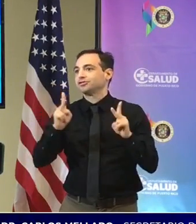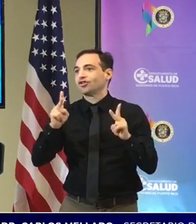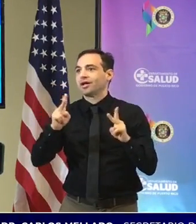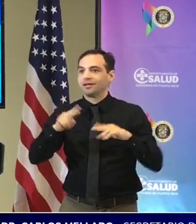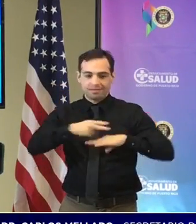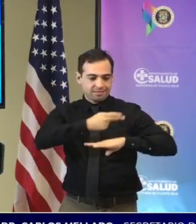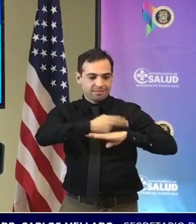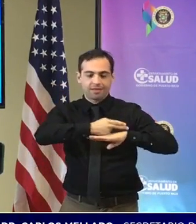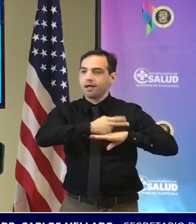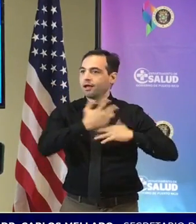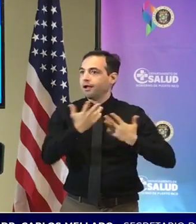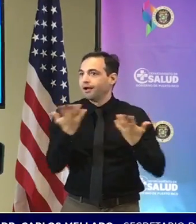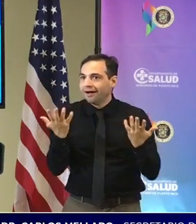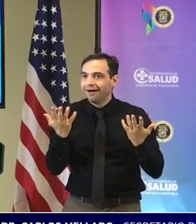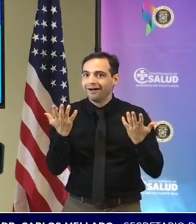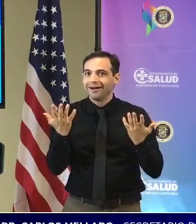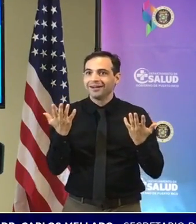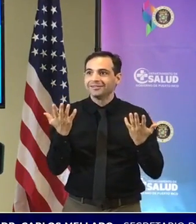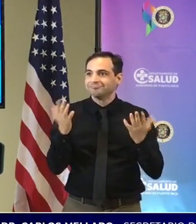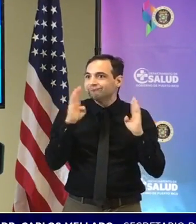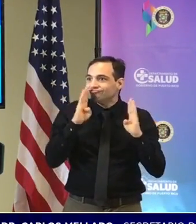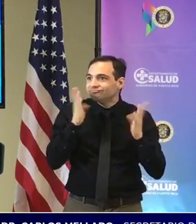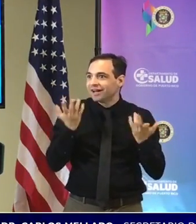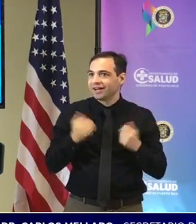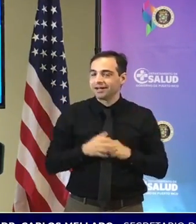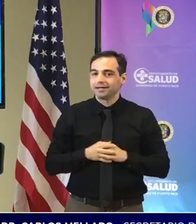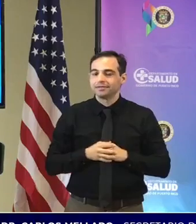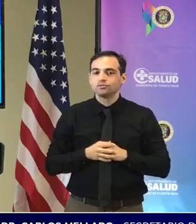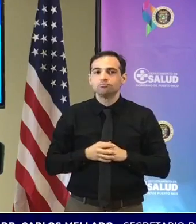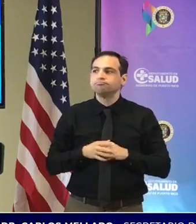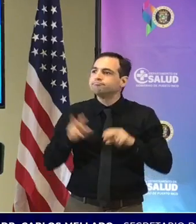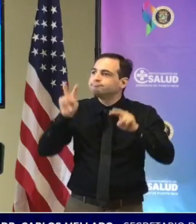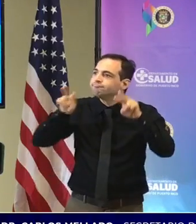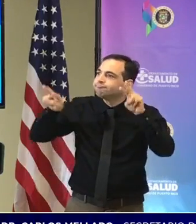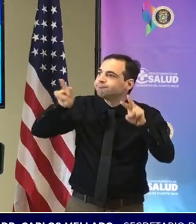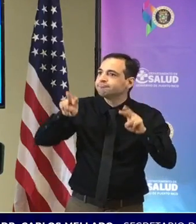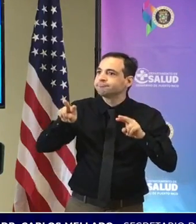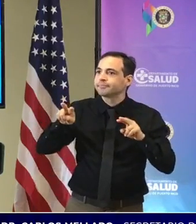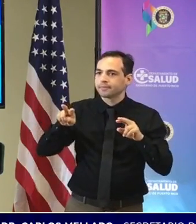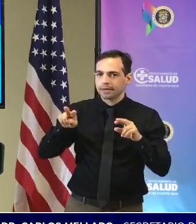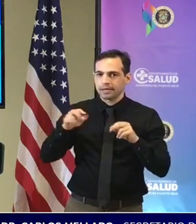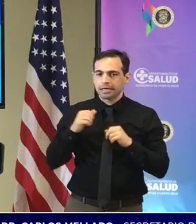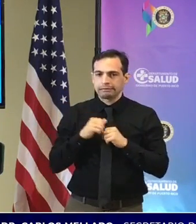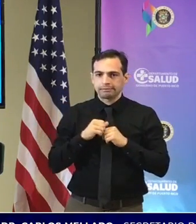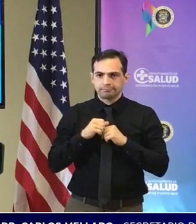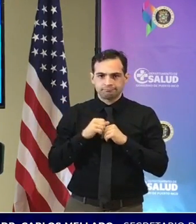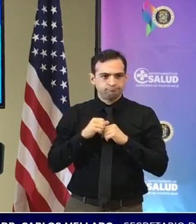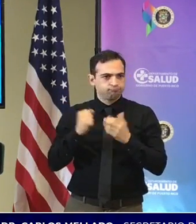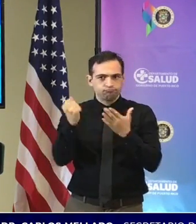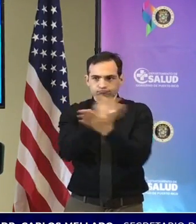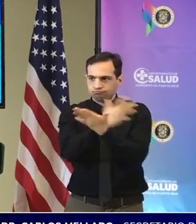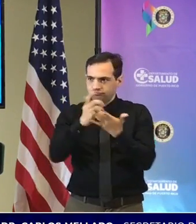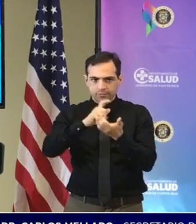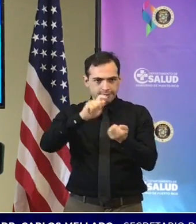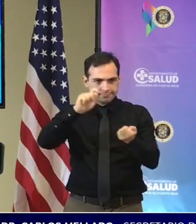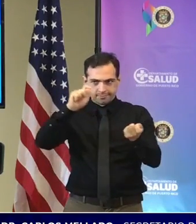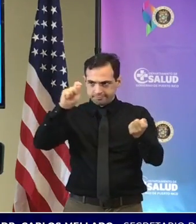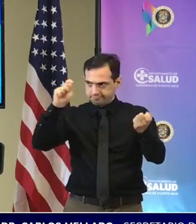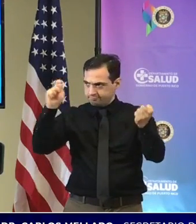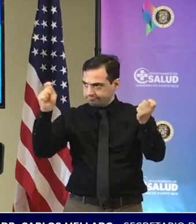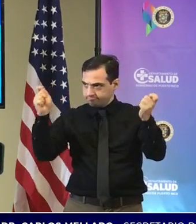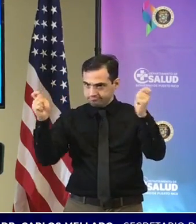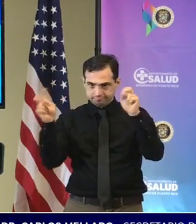estamos observando todo estamos viendo cómo evoluciona todo todo todo estos aumentos de casos